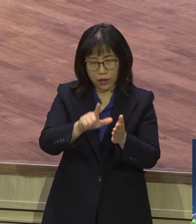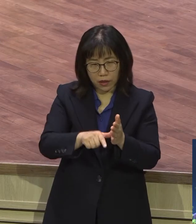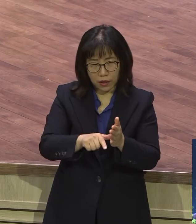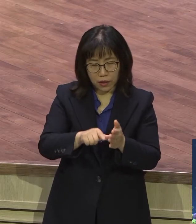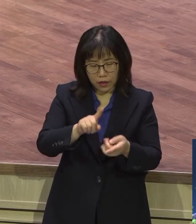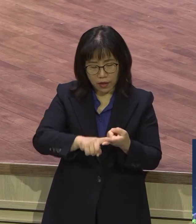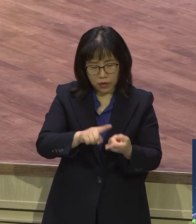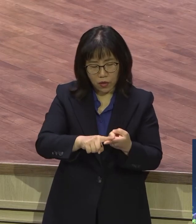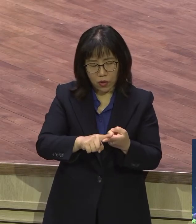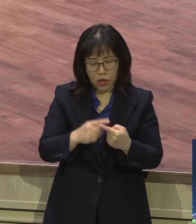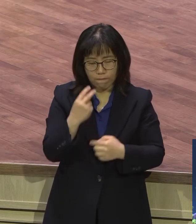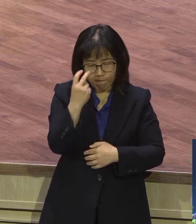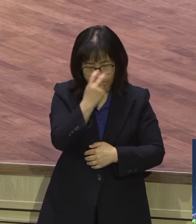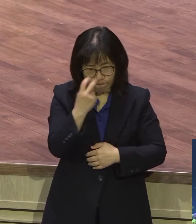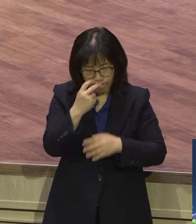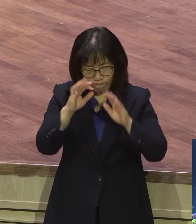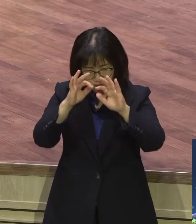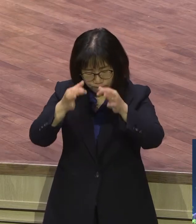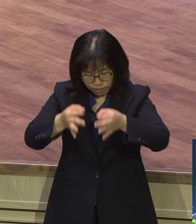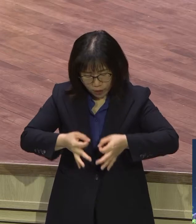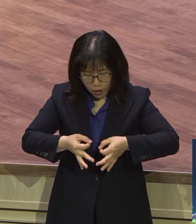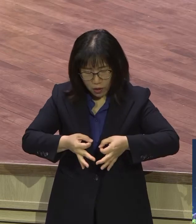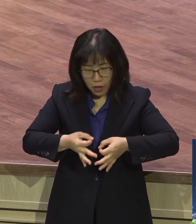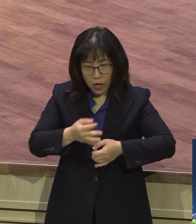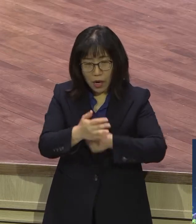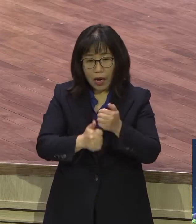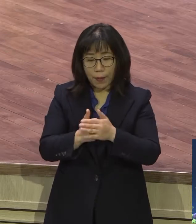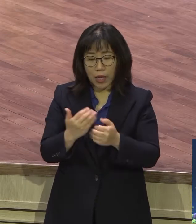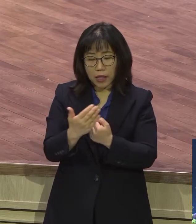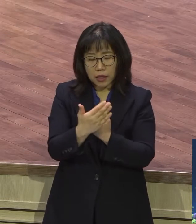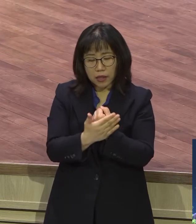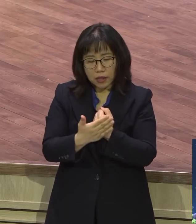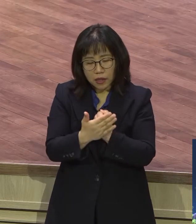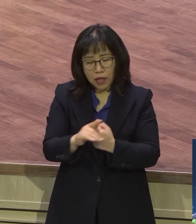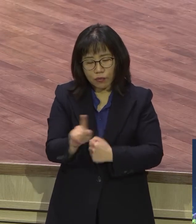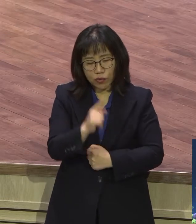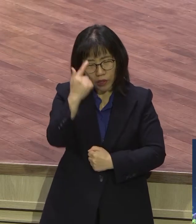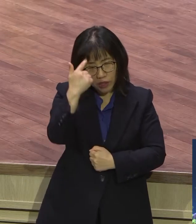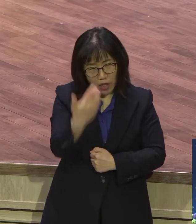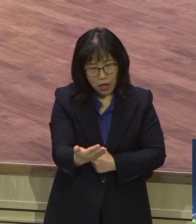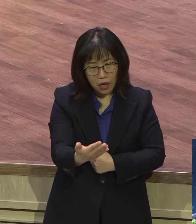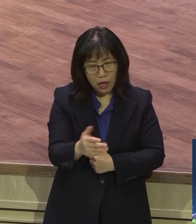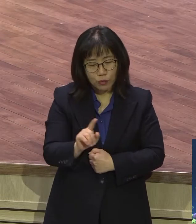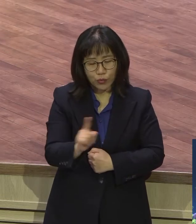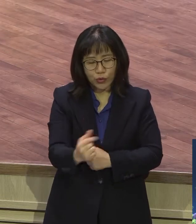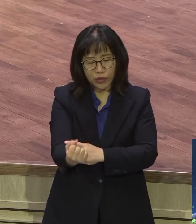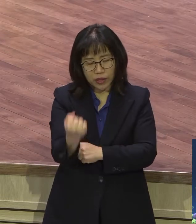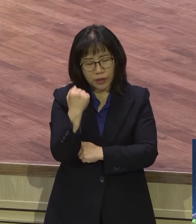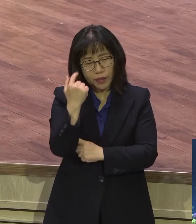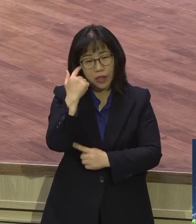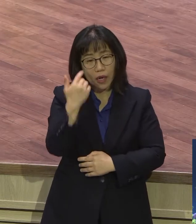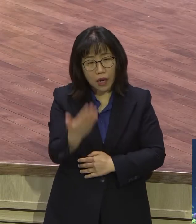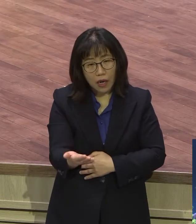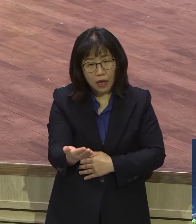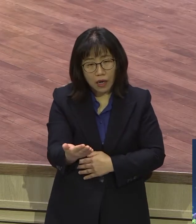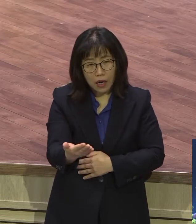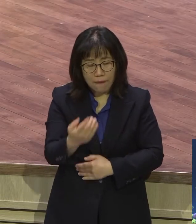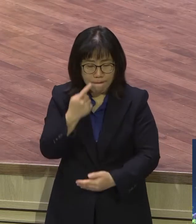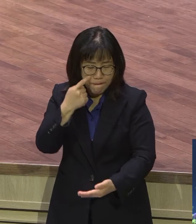하나님의 은혜가 나에게 무엇인지 하나님이 내게 주신 은혜 이걸 찾아내야 돼요. 이걸 늘